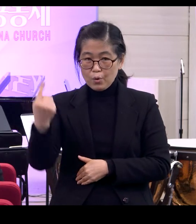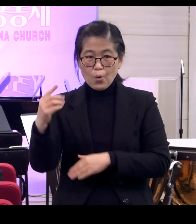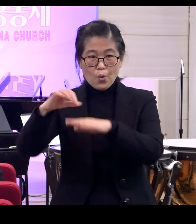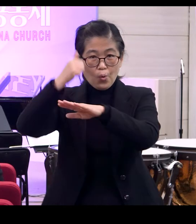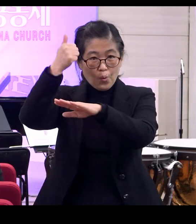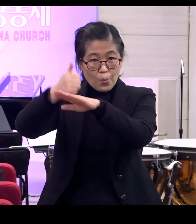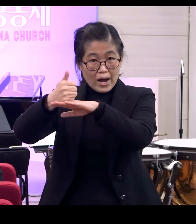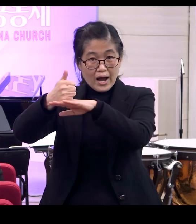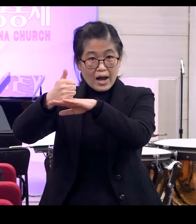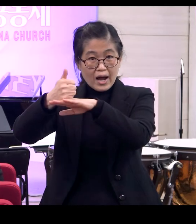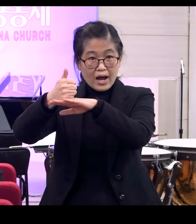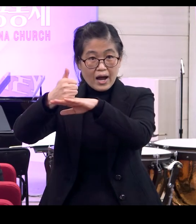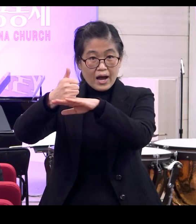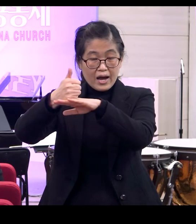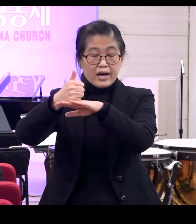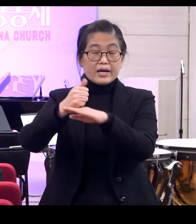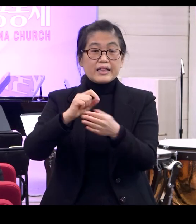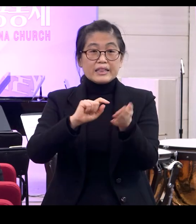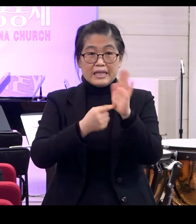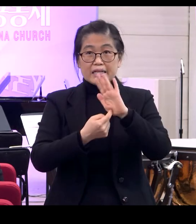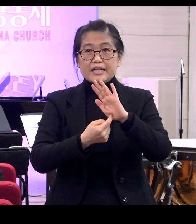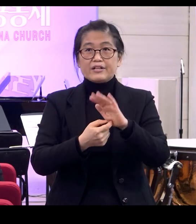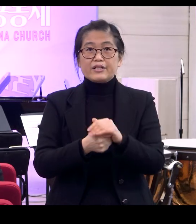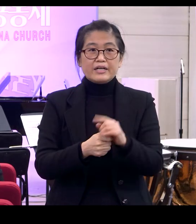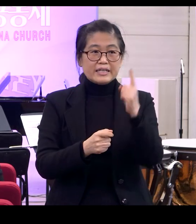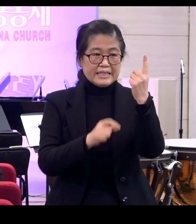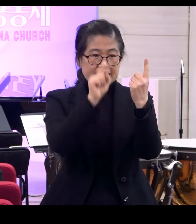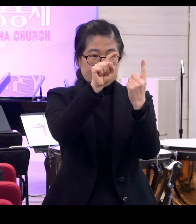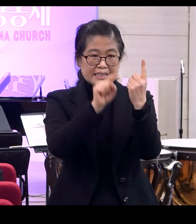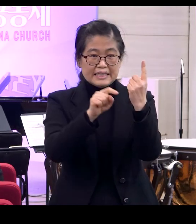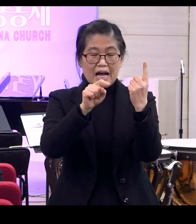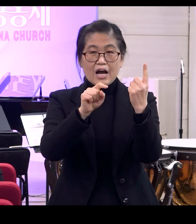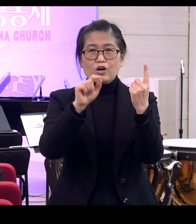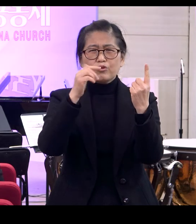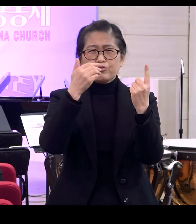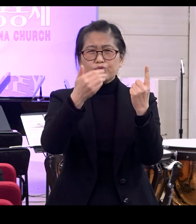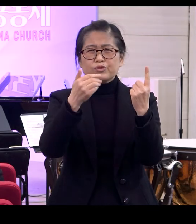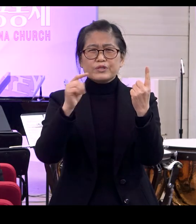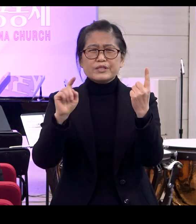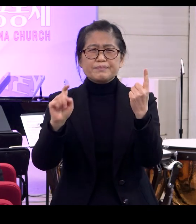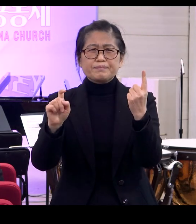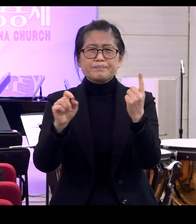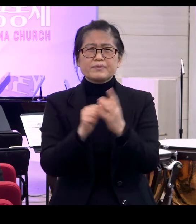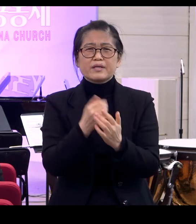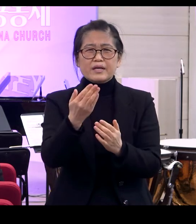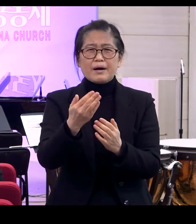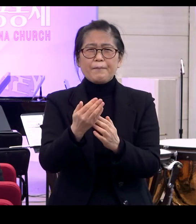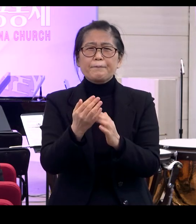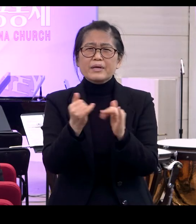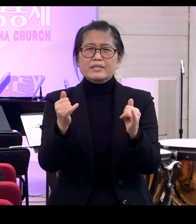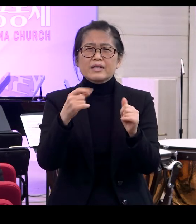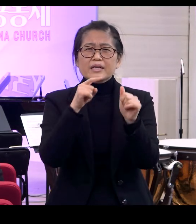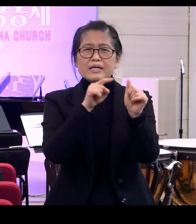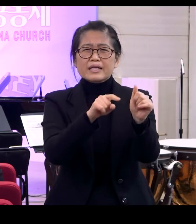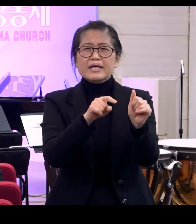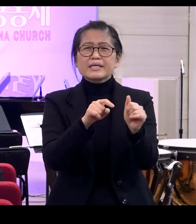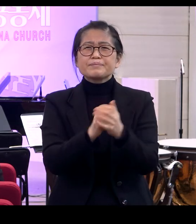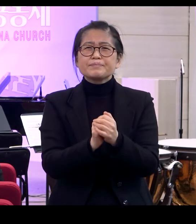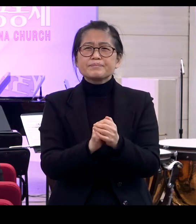장면을 나타낸 그 표현이었어요 출애국기 1장 9절으로 10절 보니까 그가 그 백성에게 이르되 이 백성 이스라엘